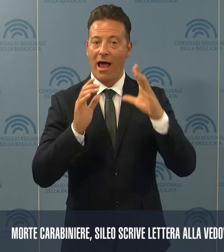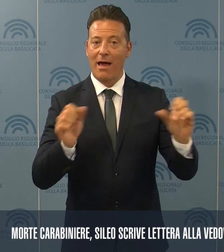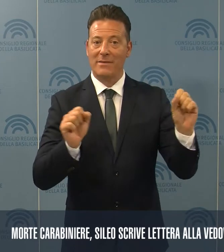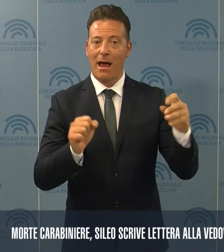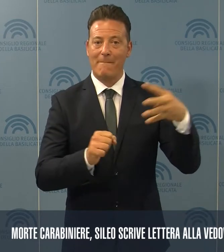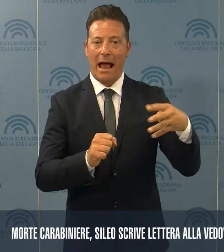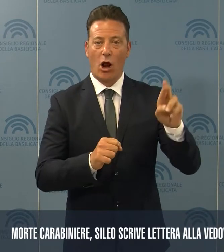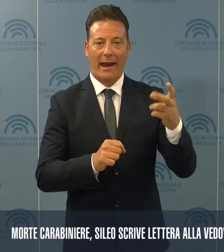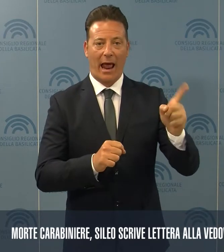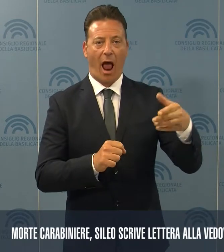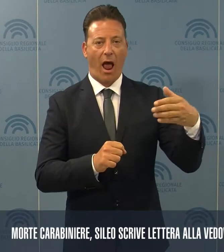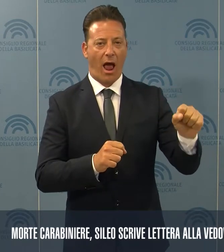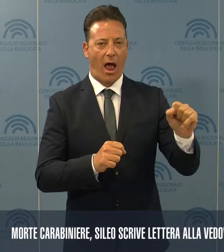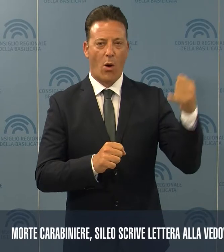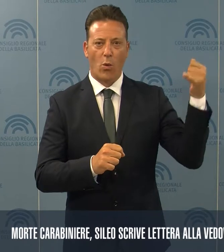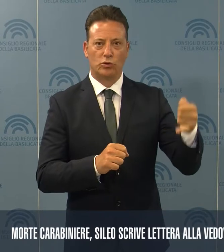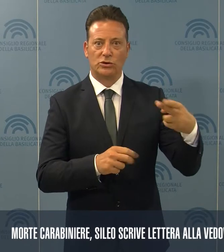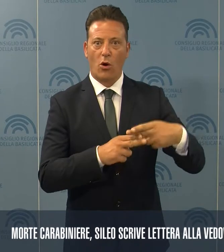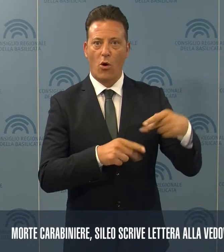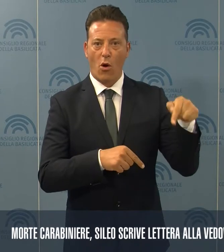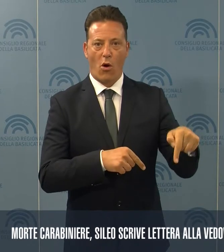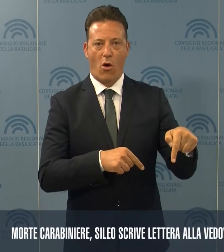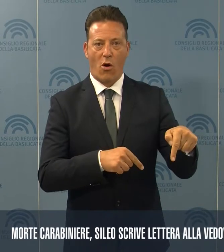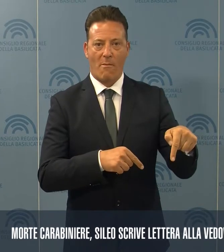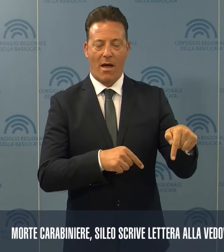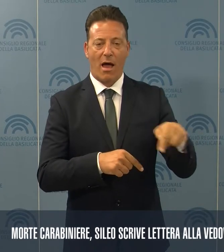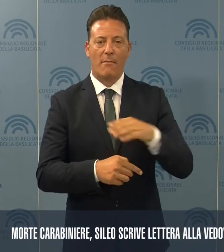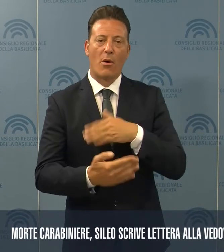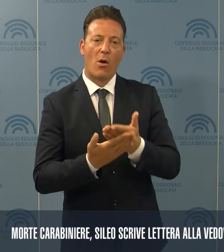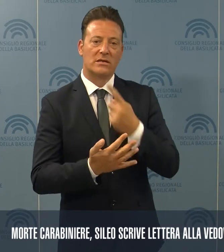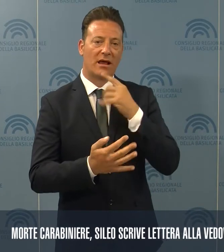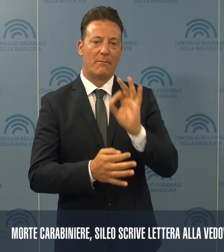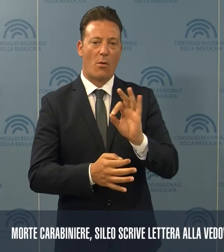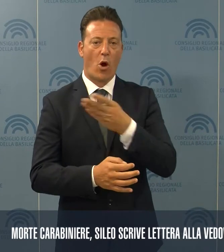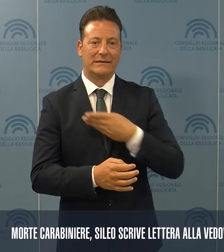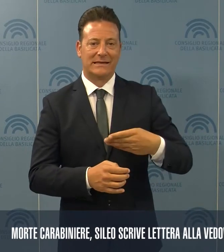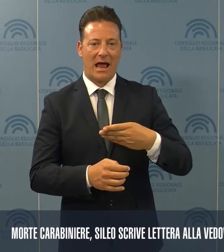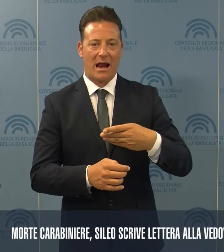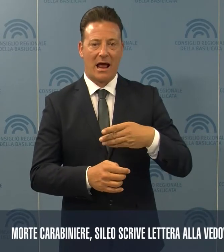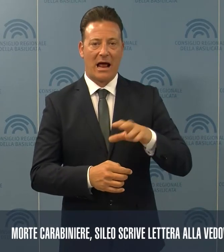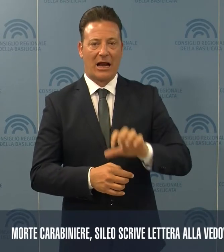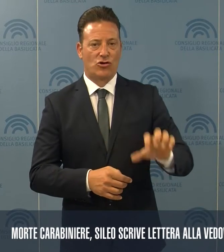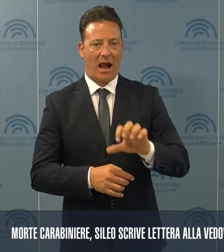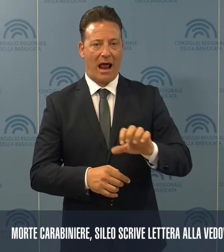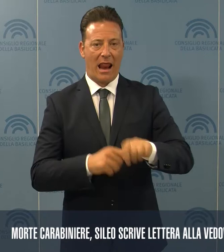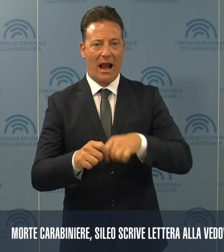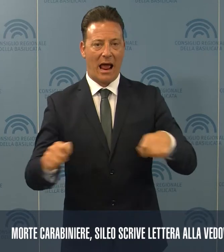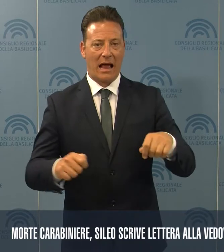Rega, barbaramente ucciso a Roma, la consigliera regionale della Lega Sileo. A lui,